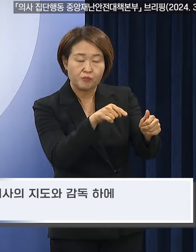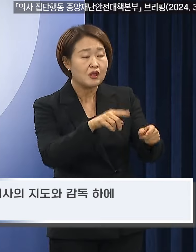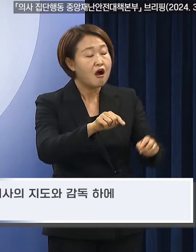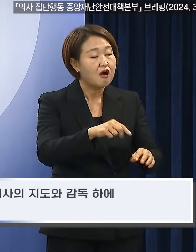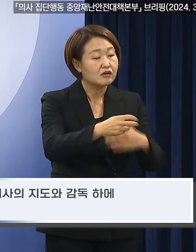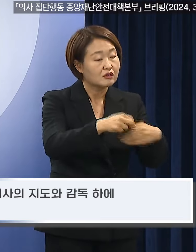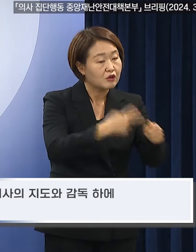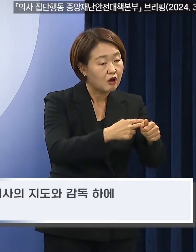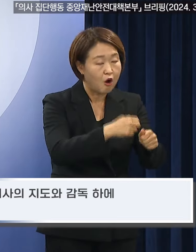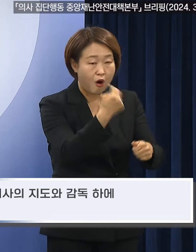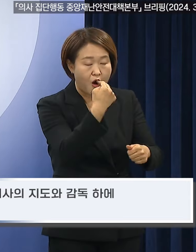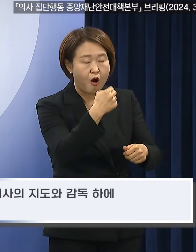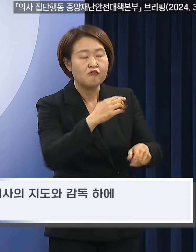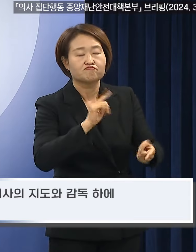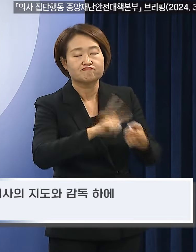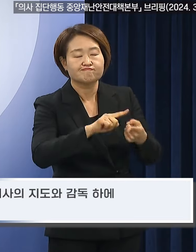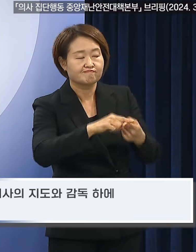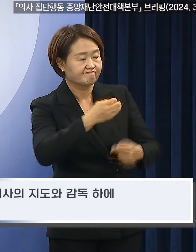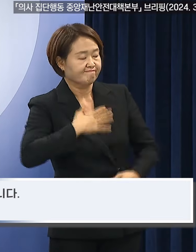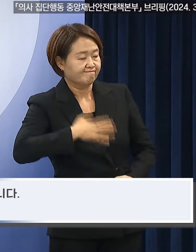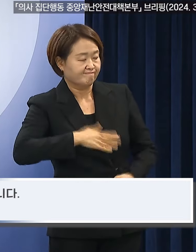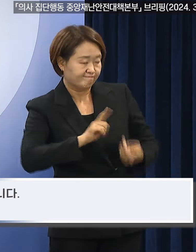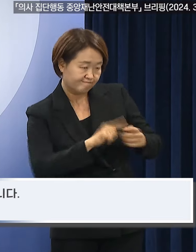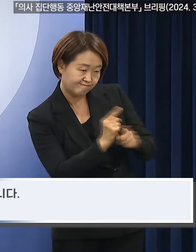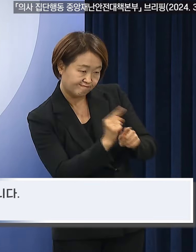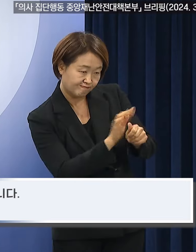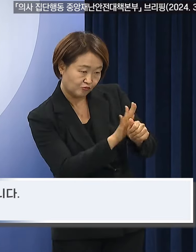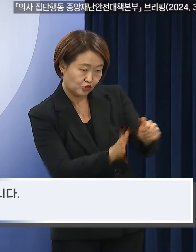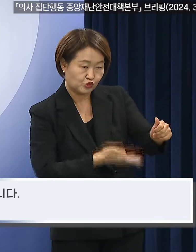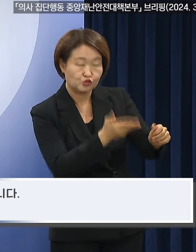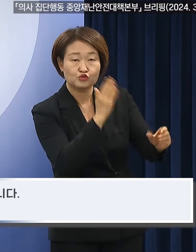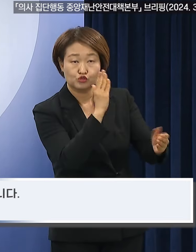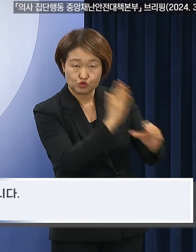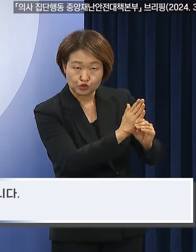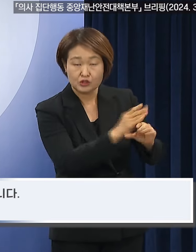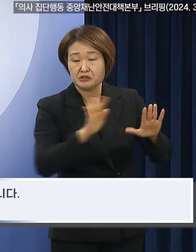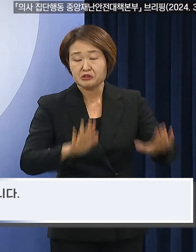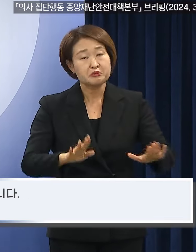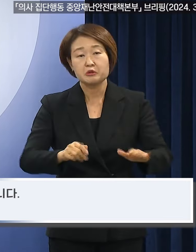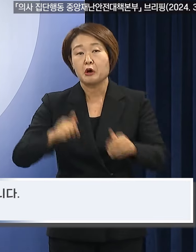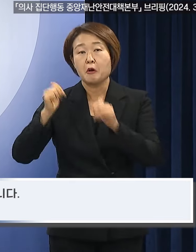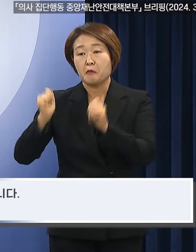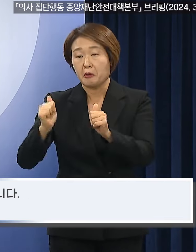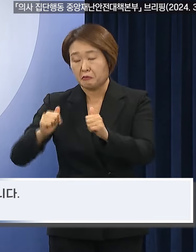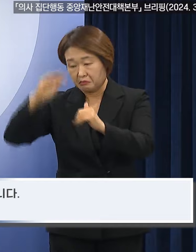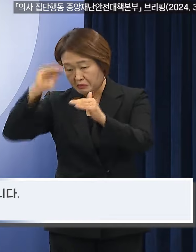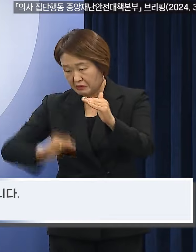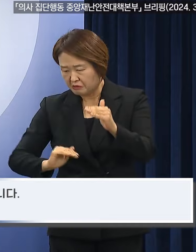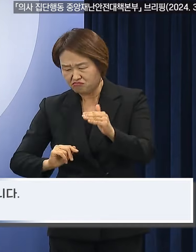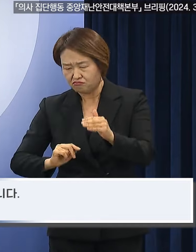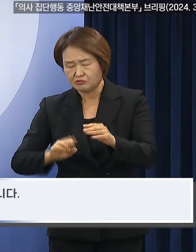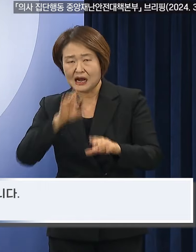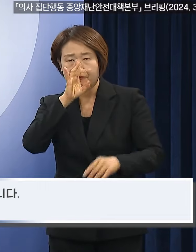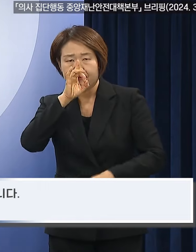감독하에 수행되고 있는 업무이며, 판례에서 금지하는 사항은 수행할 수 없습니다.